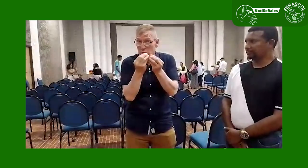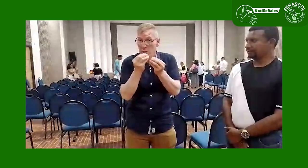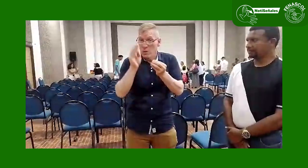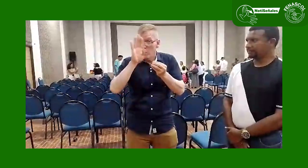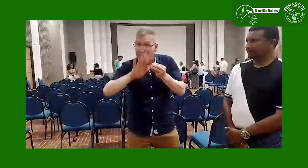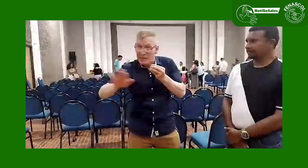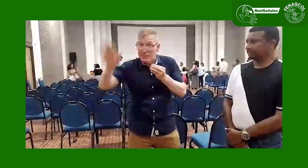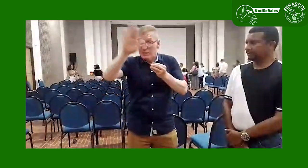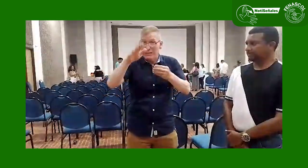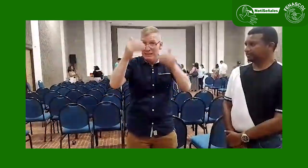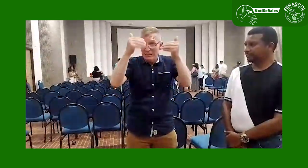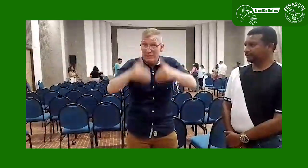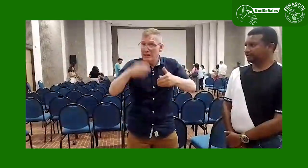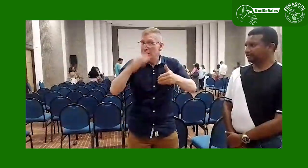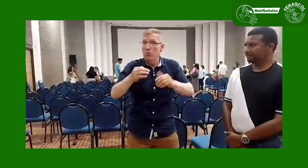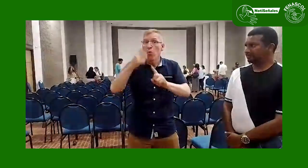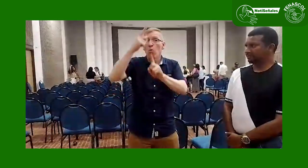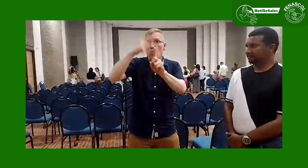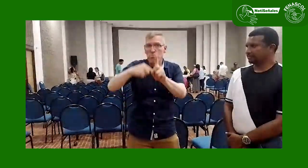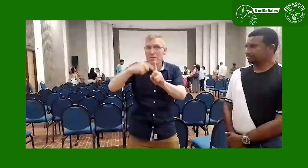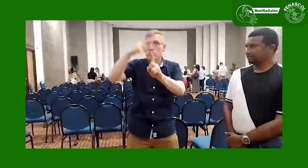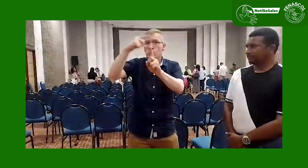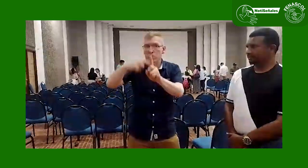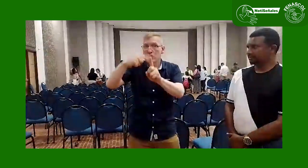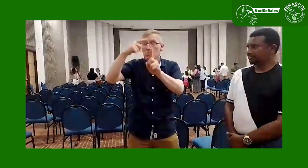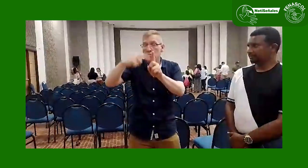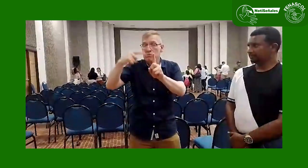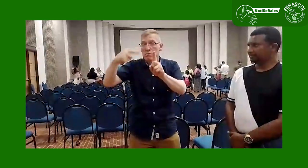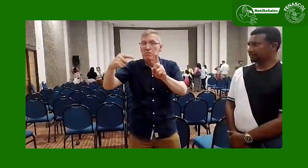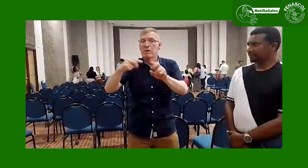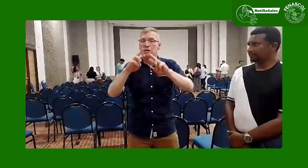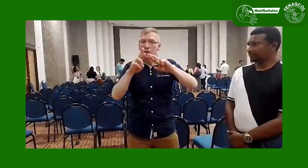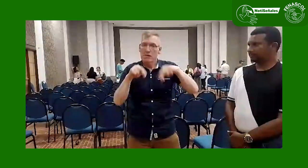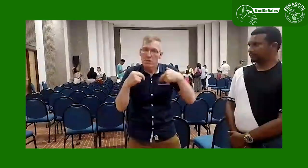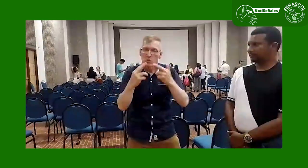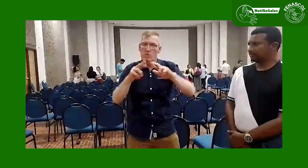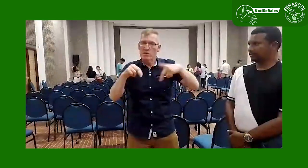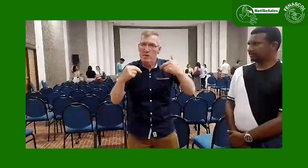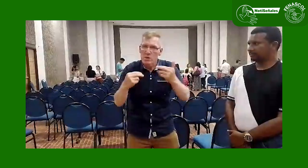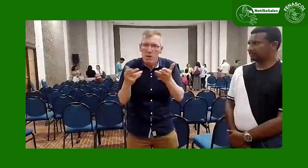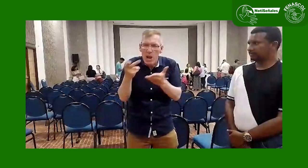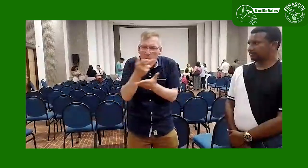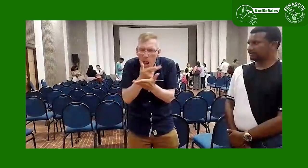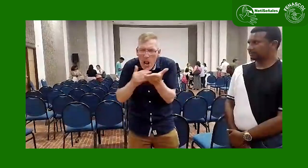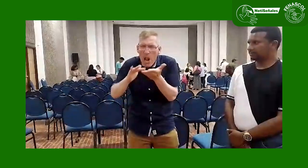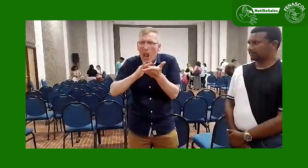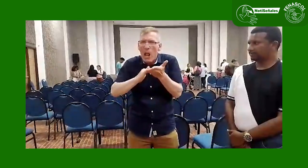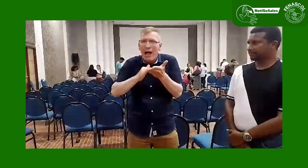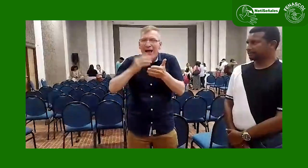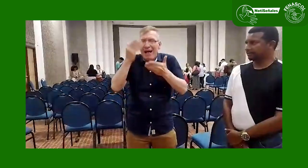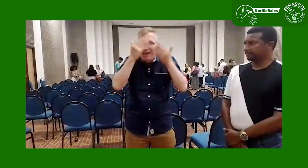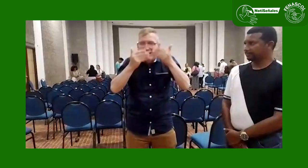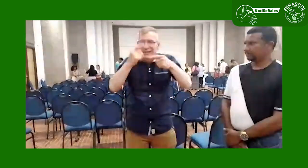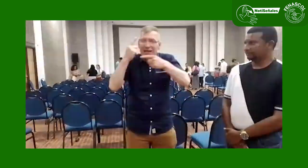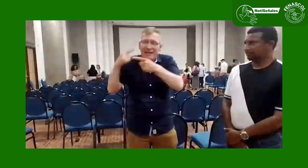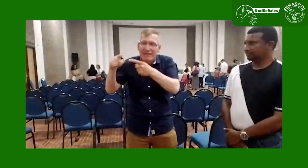análisis de diferentes temáticas de las personas con discapacidad, como la accesibilidad, la educación, la salud,